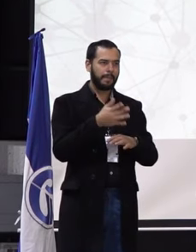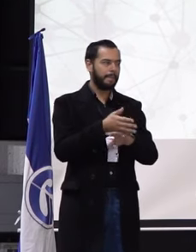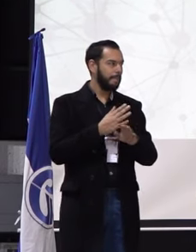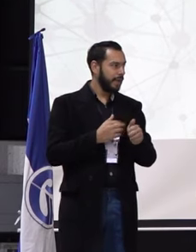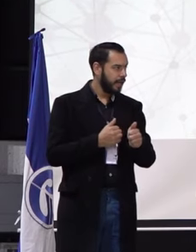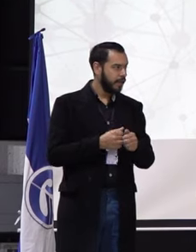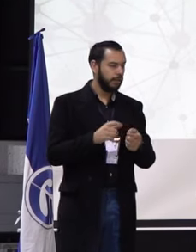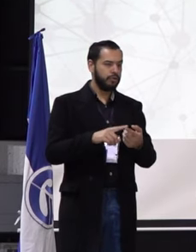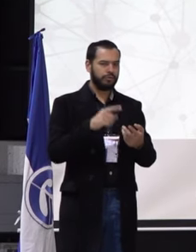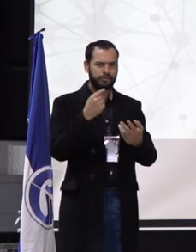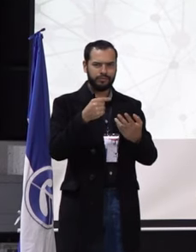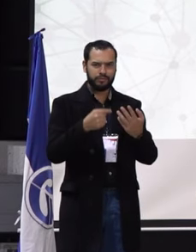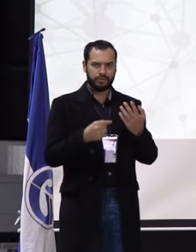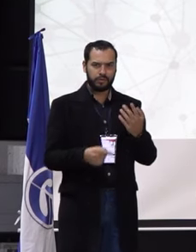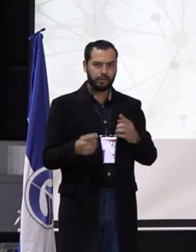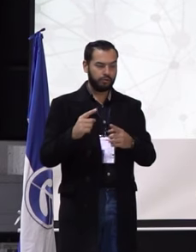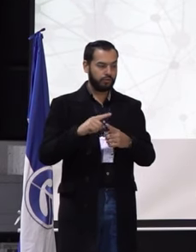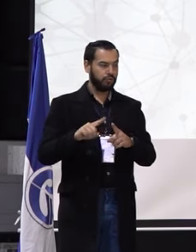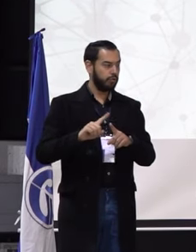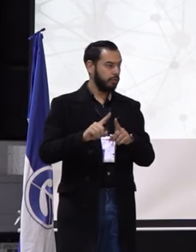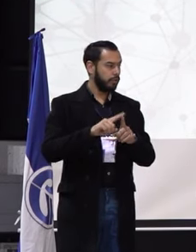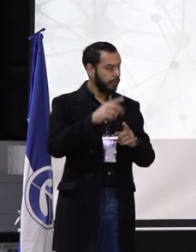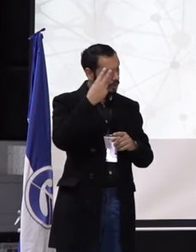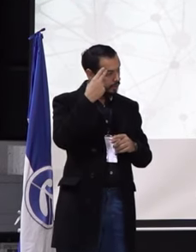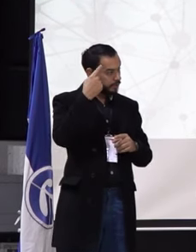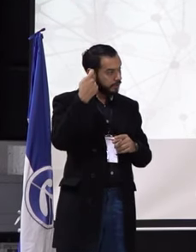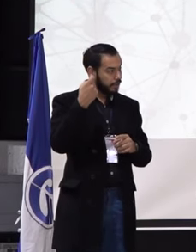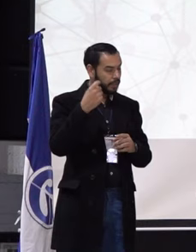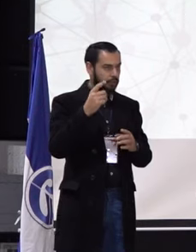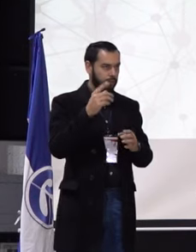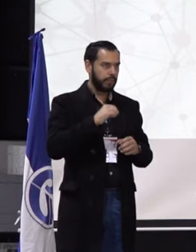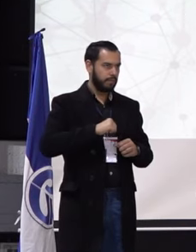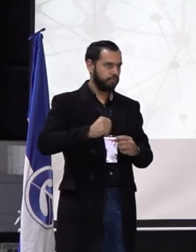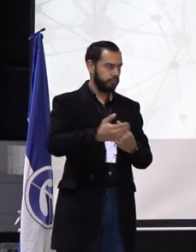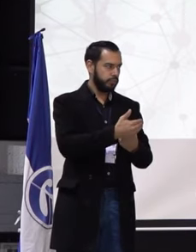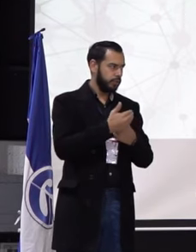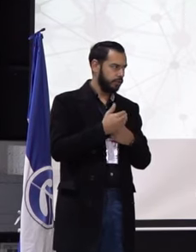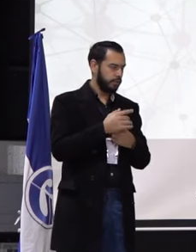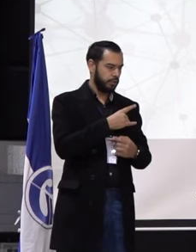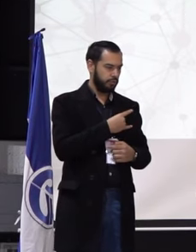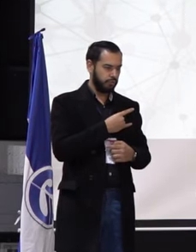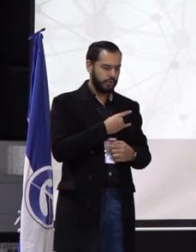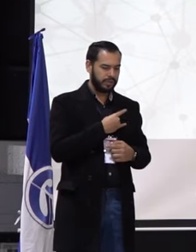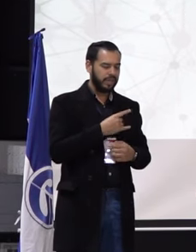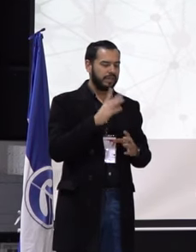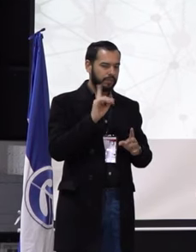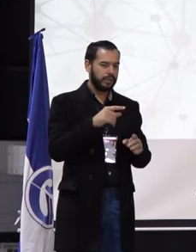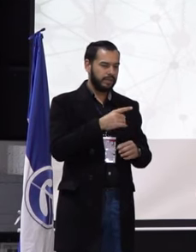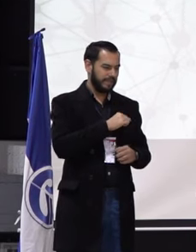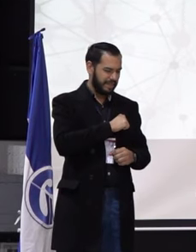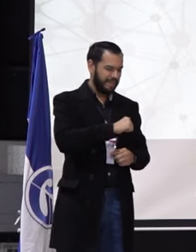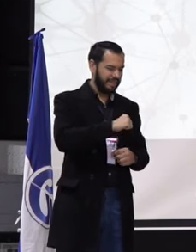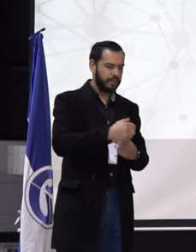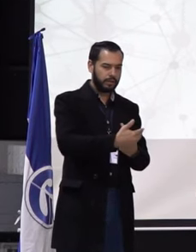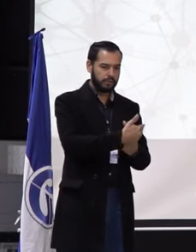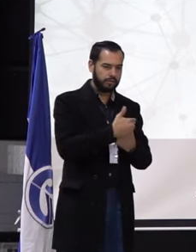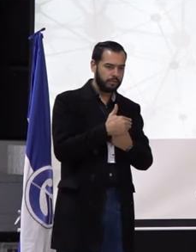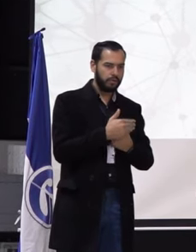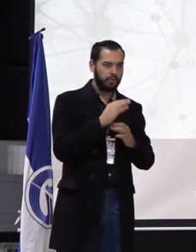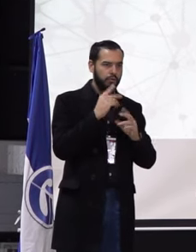Ahí digamos que todo lo que se está apostando es por defender la universidad y defender el carácter de lo público. Yo creo que todos los que estamos aquí